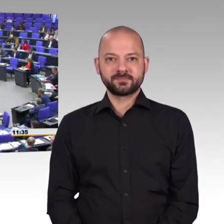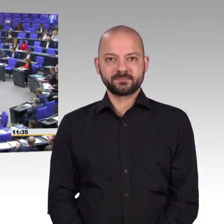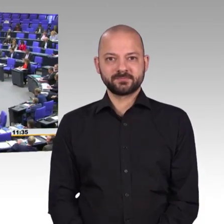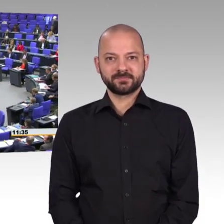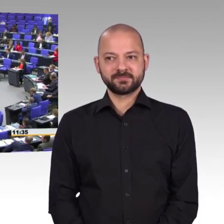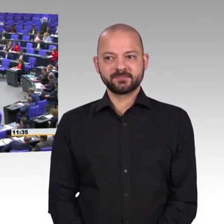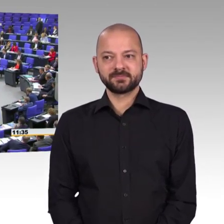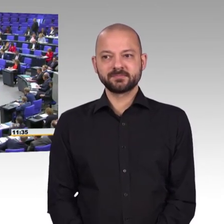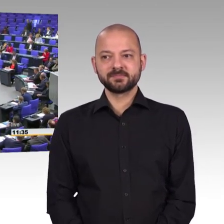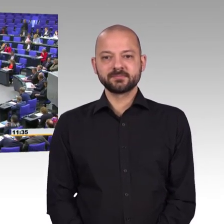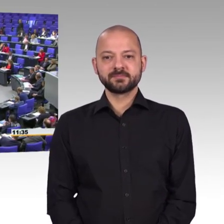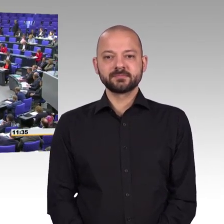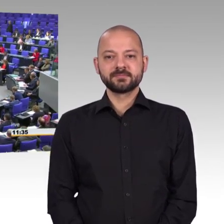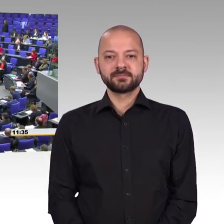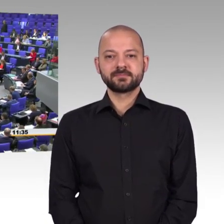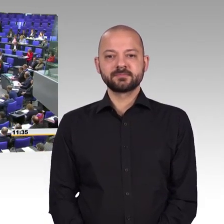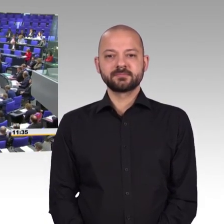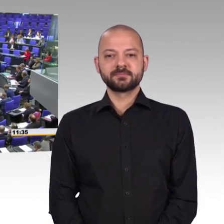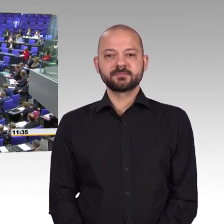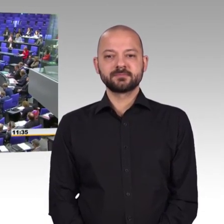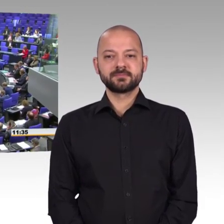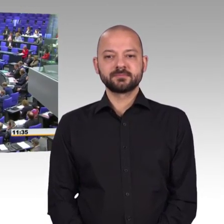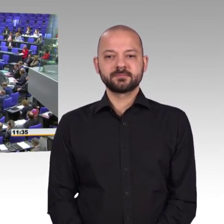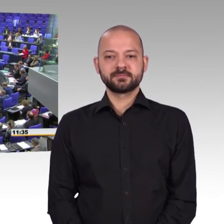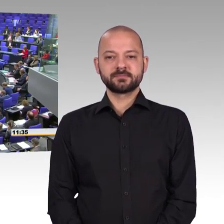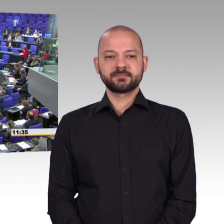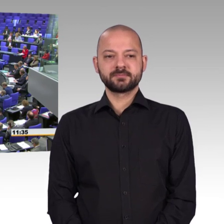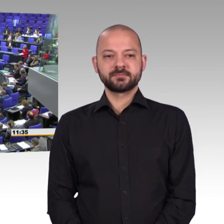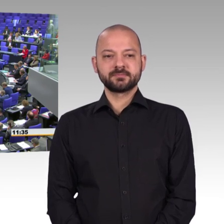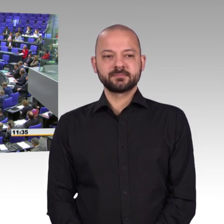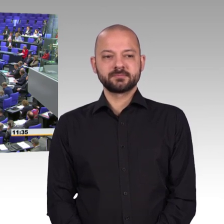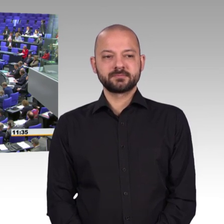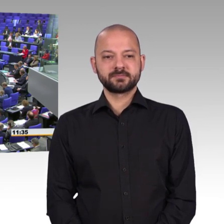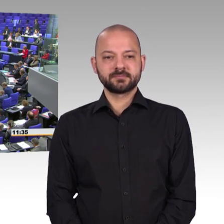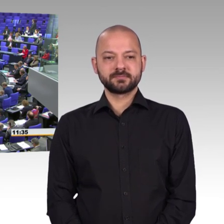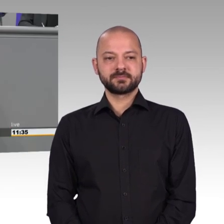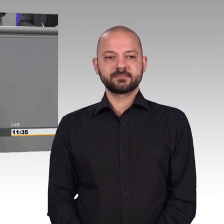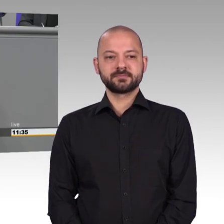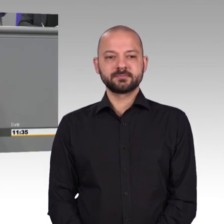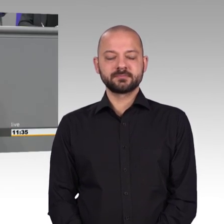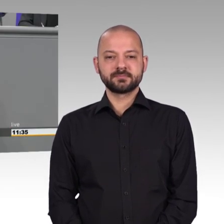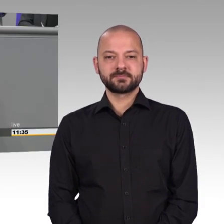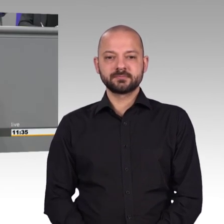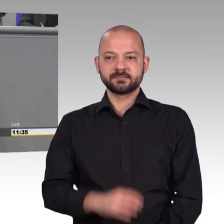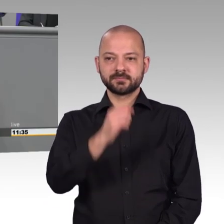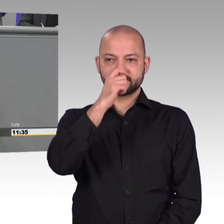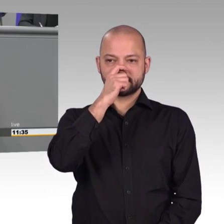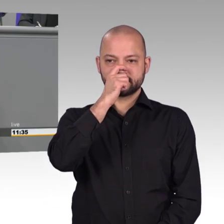Sehr geehrte Präsidentin, liebe Kolleginnen und Kollegen, lieber Jim Schulz. Eine Debatte um das Recht auf